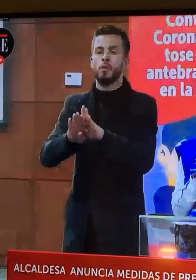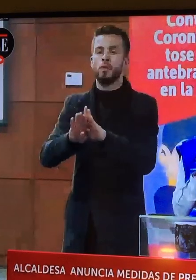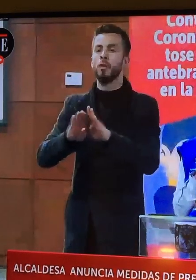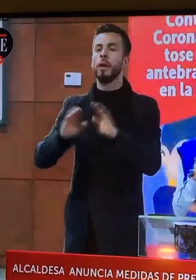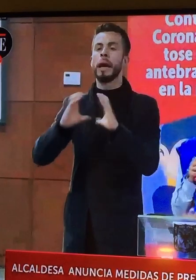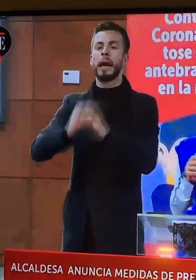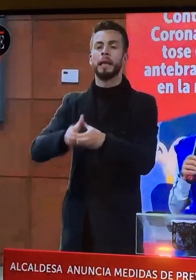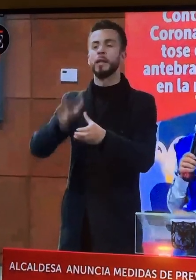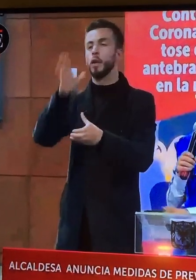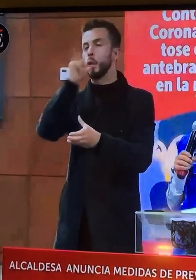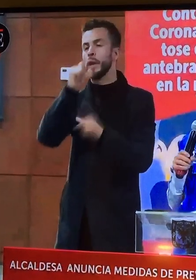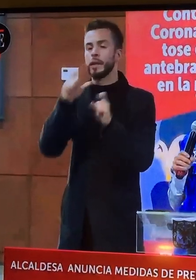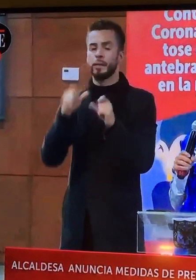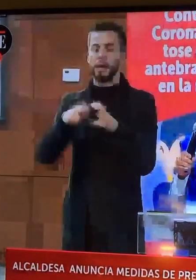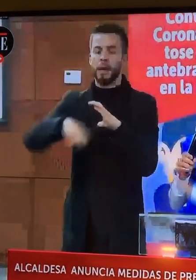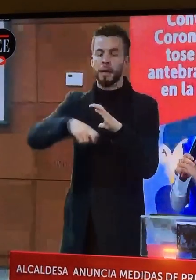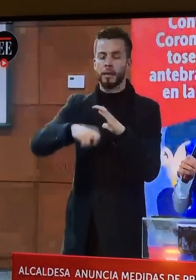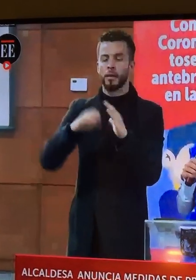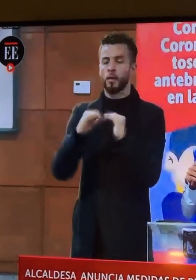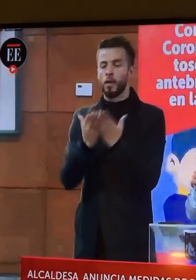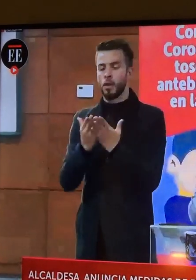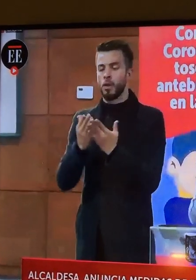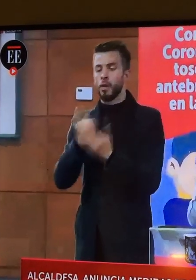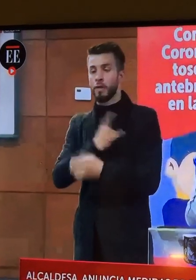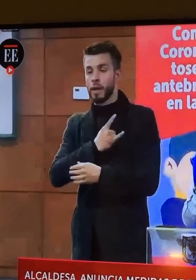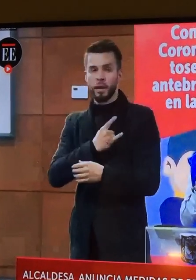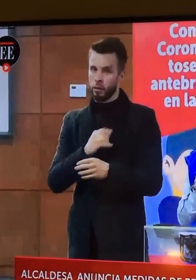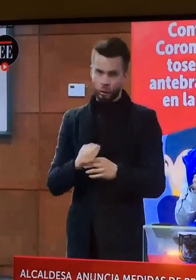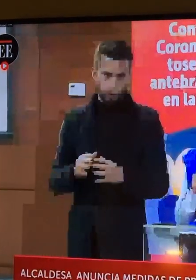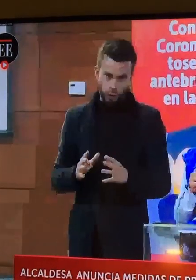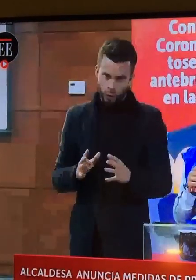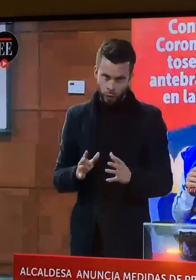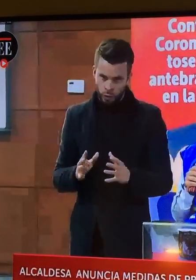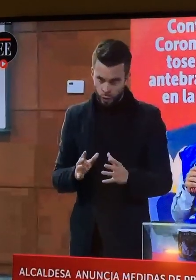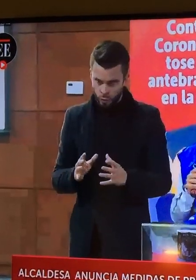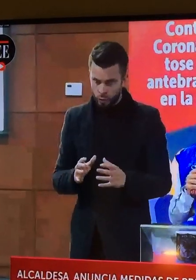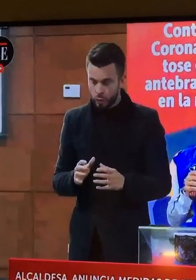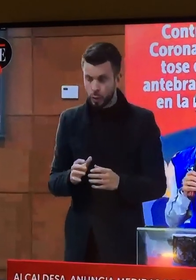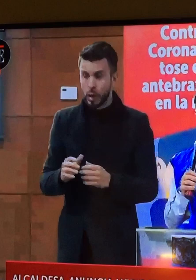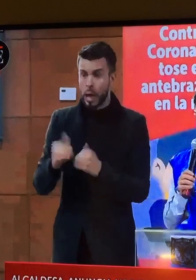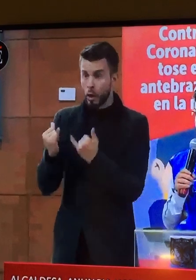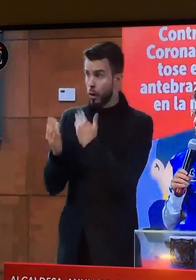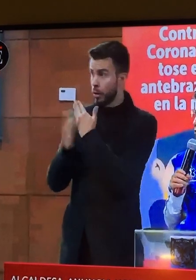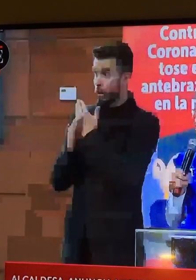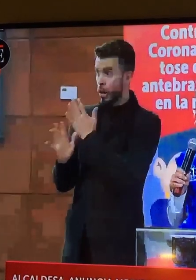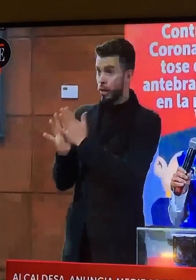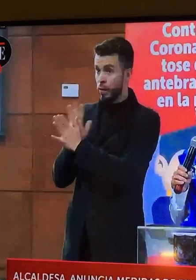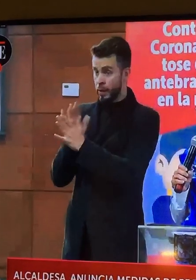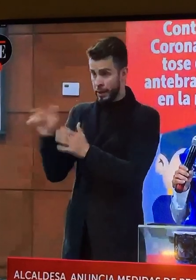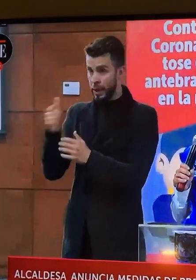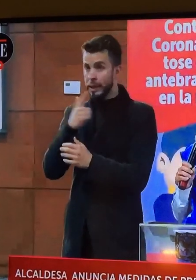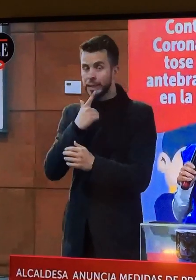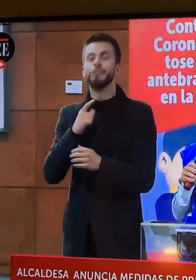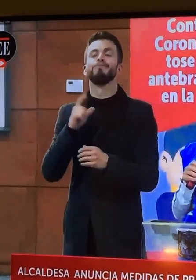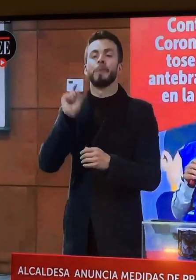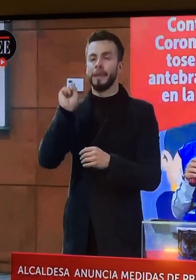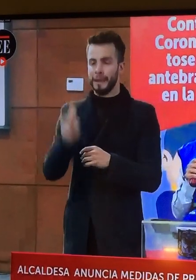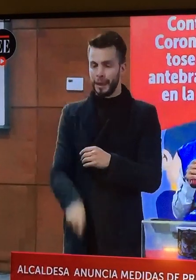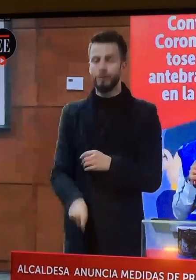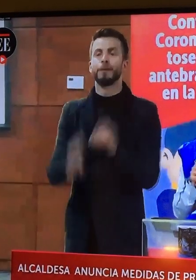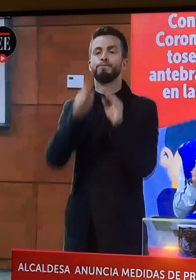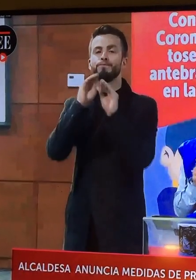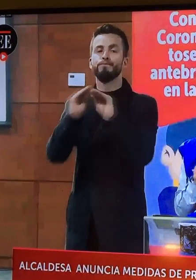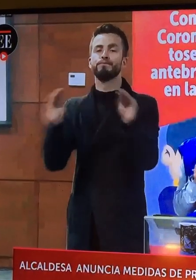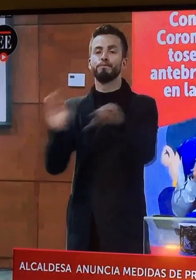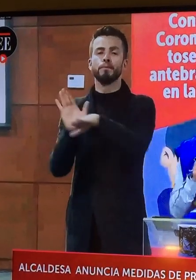ni en jardines, ni en colegios, ni en universidades. No tenemos información que nos indique que se amerite una medida de ese